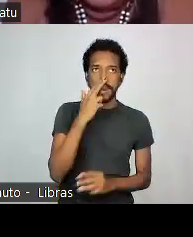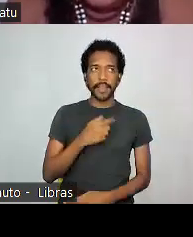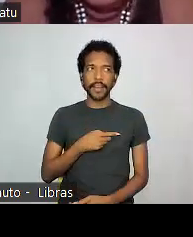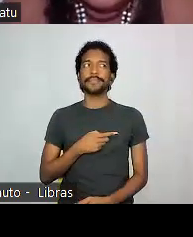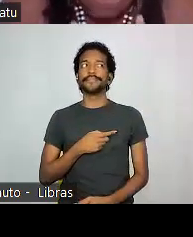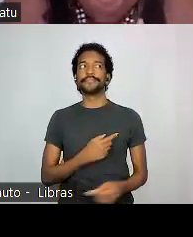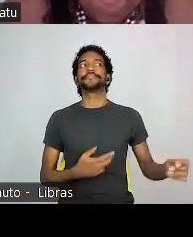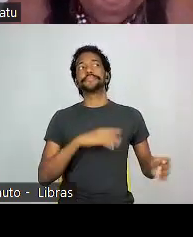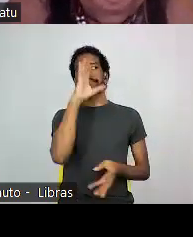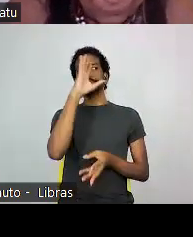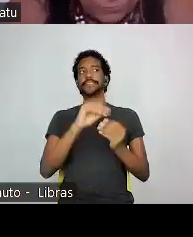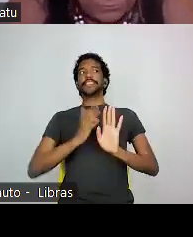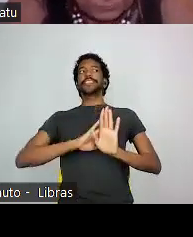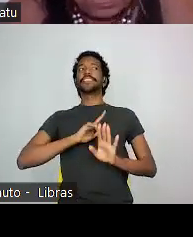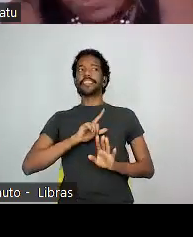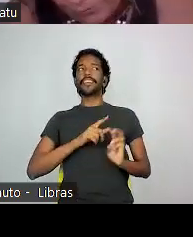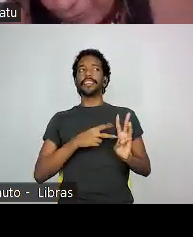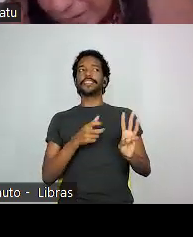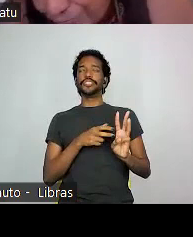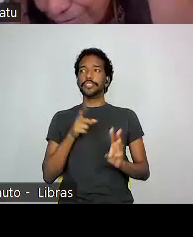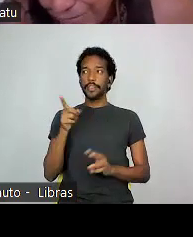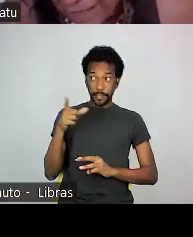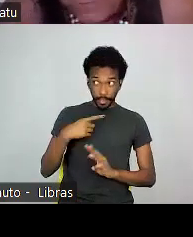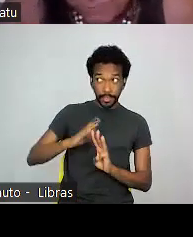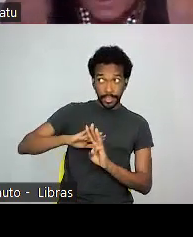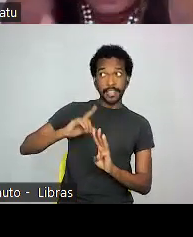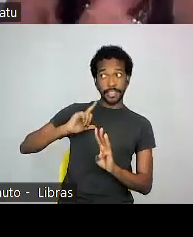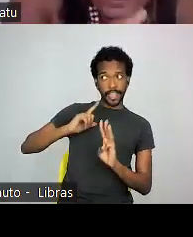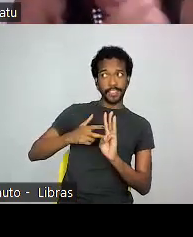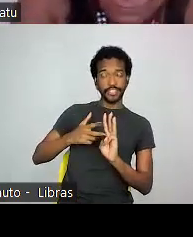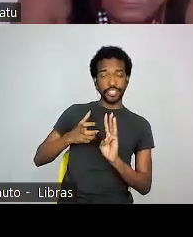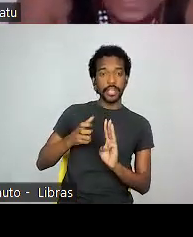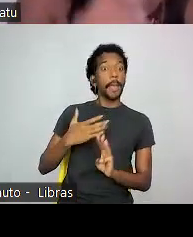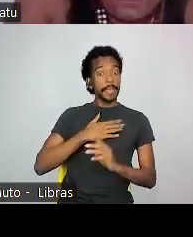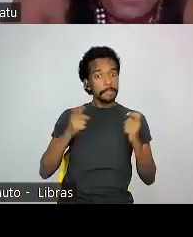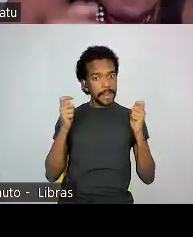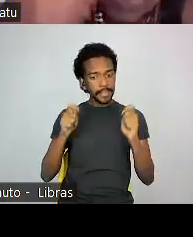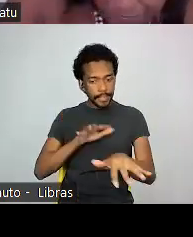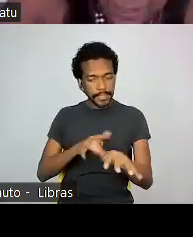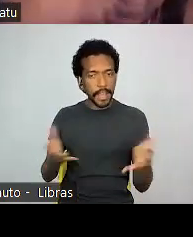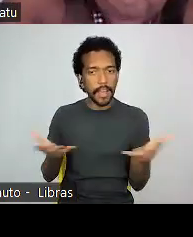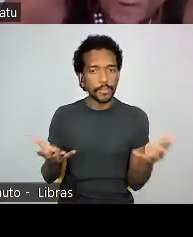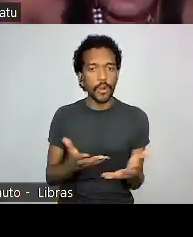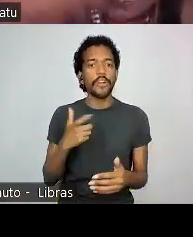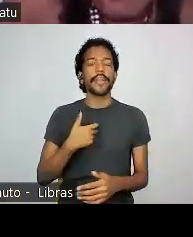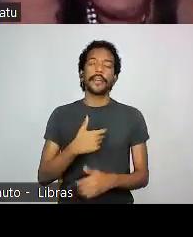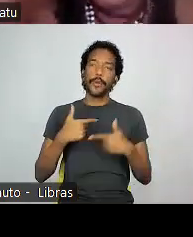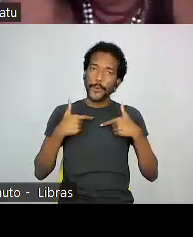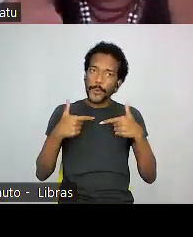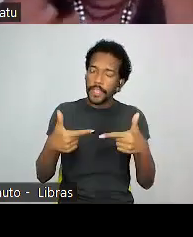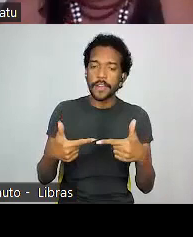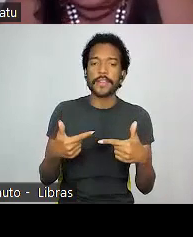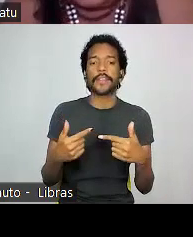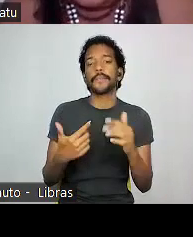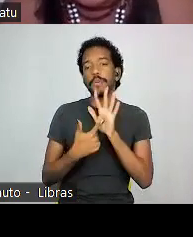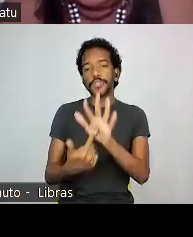parcialidades. Eu, como professor, e sou educador, a minha militância atual é tentar mostrar como que a